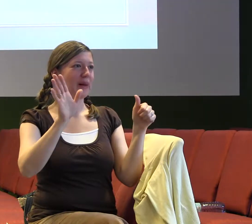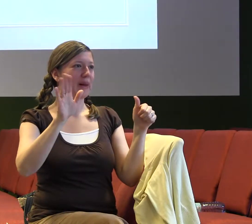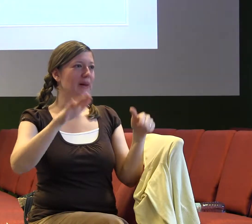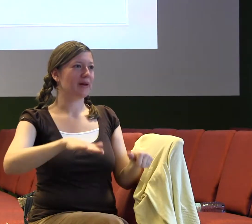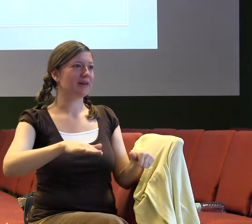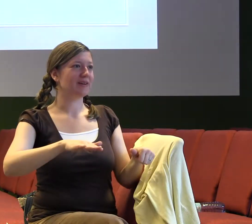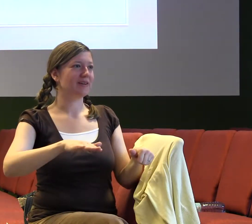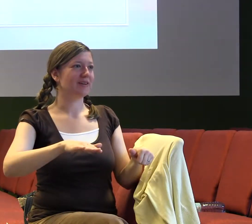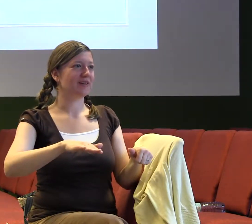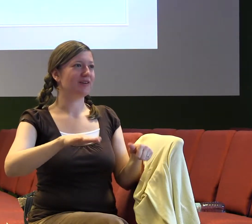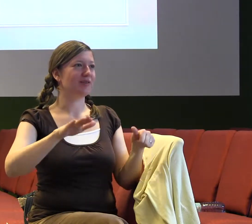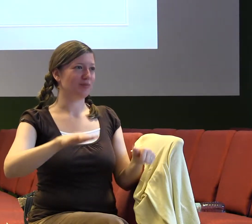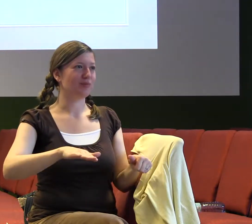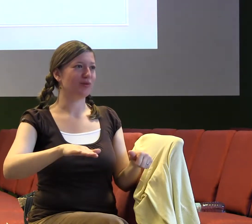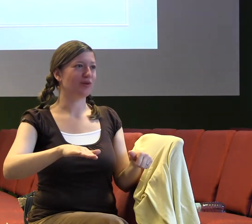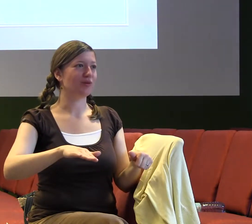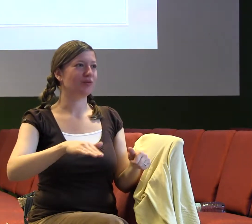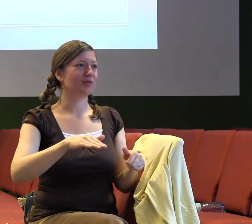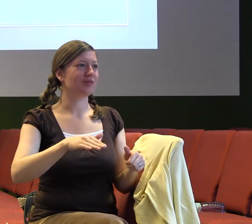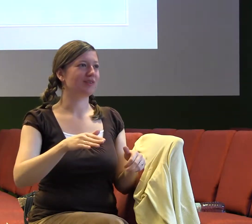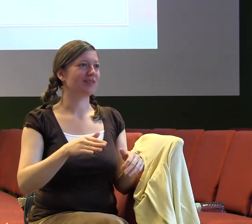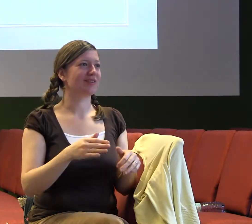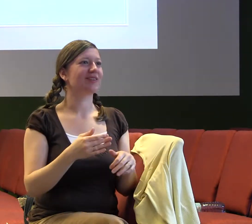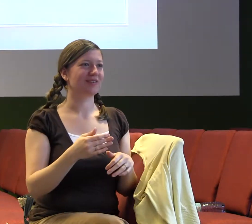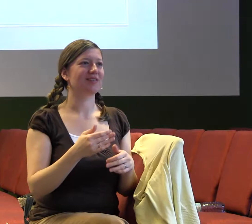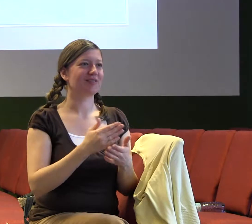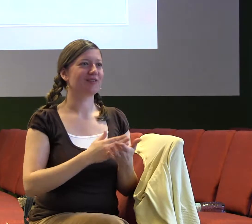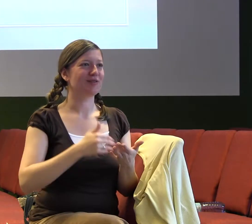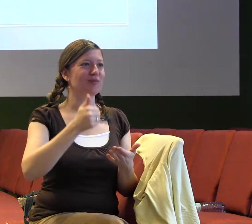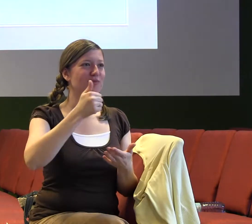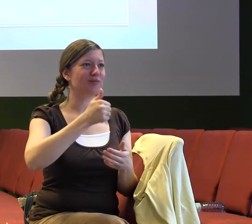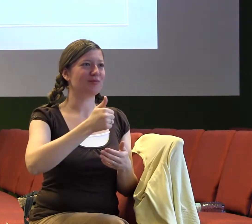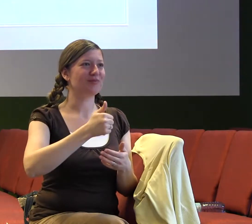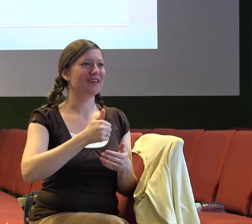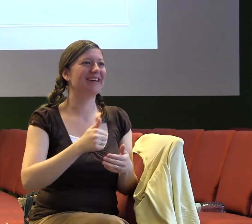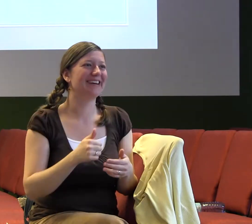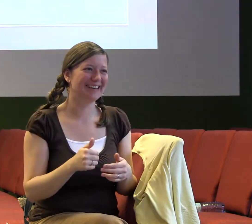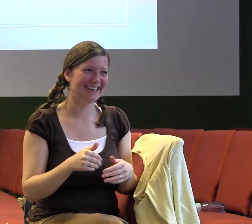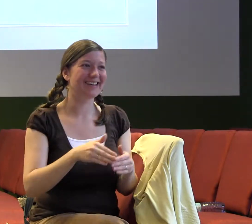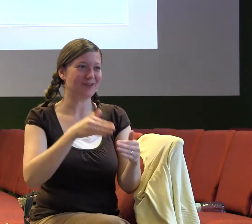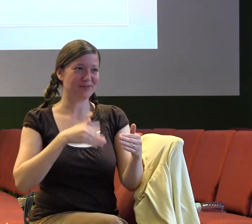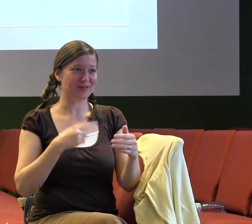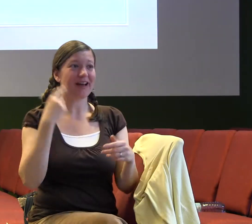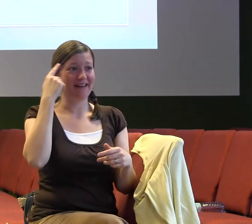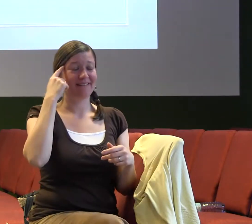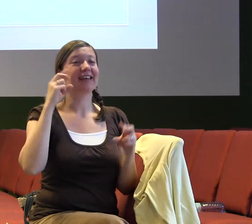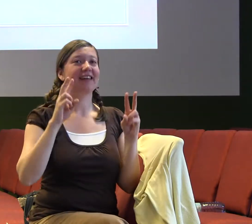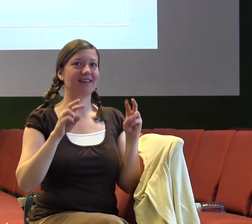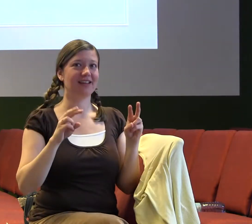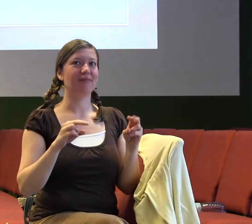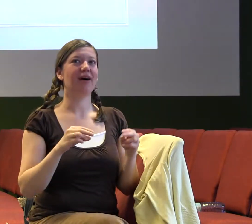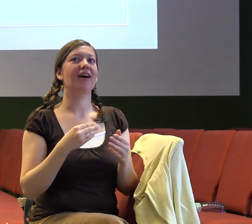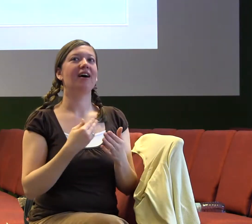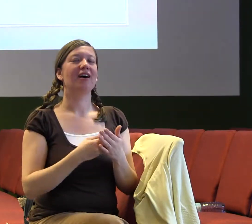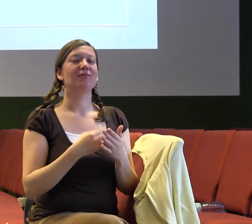Jedna statistika, která byla dělaná věřícími lidmi, tak vyskoumala, že 90% křesťanů vůbec nikdy nečetlo